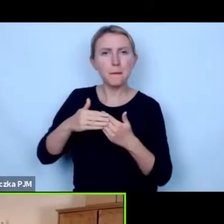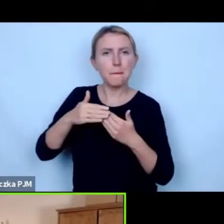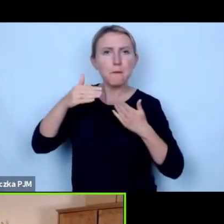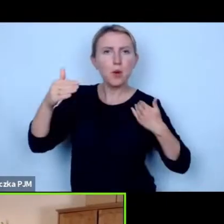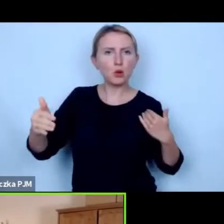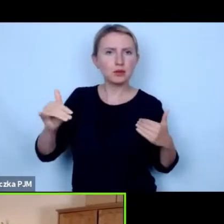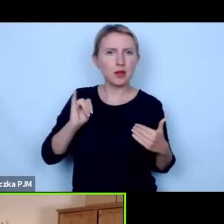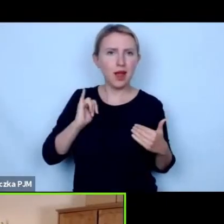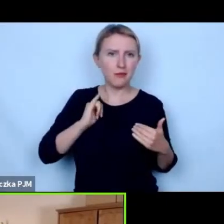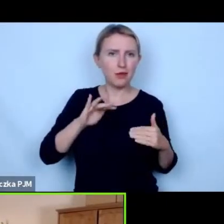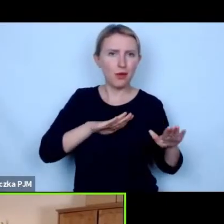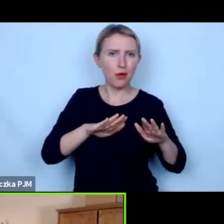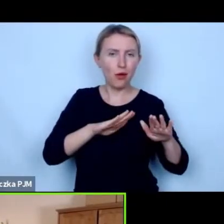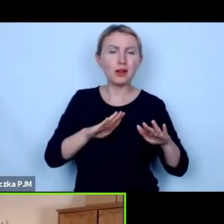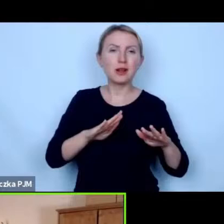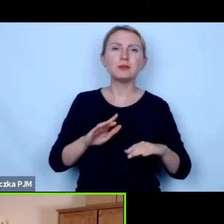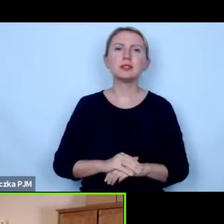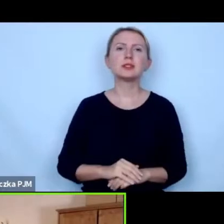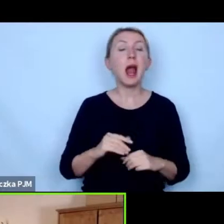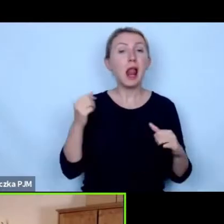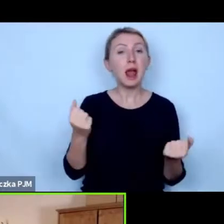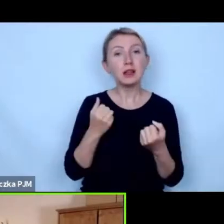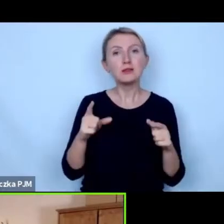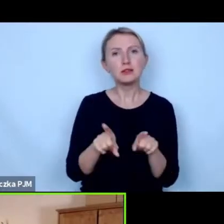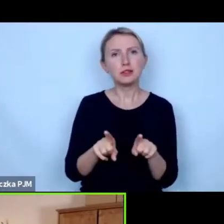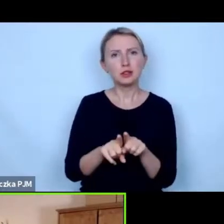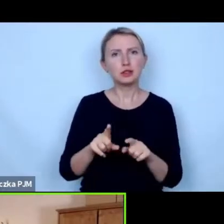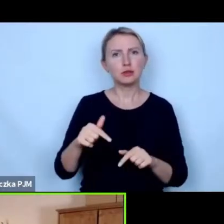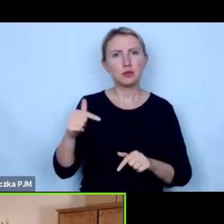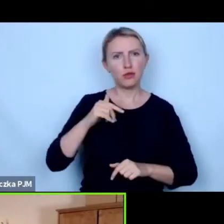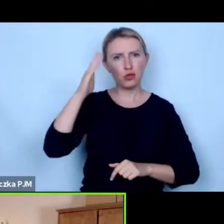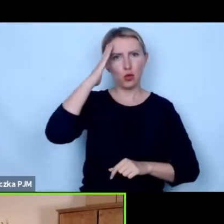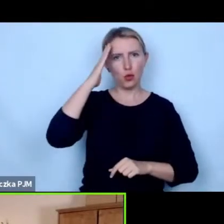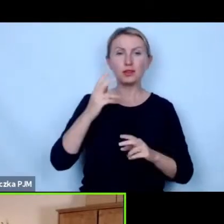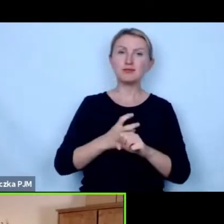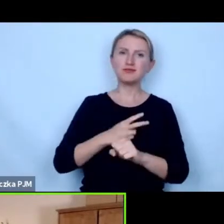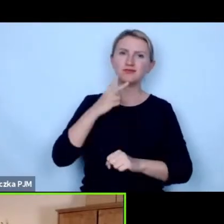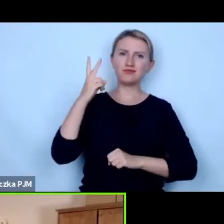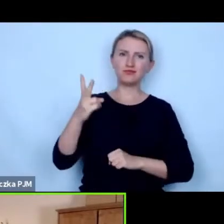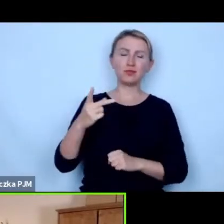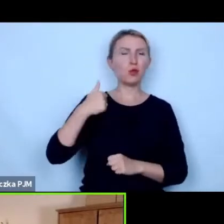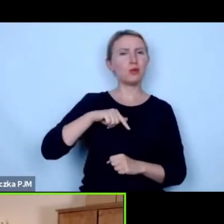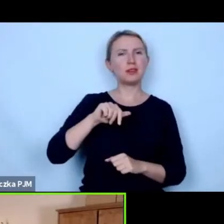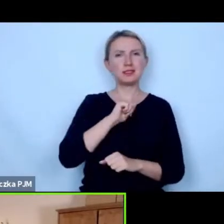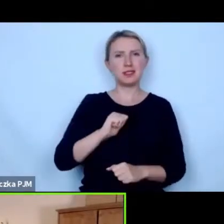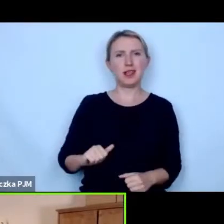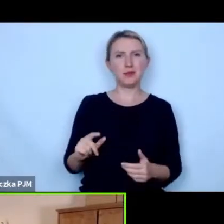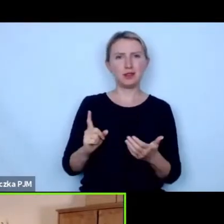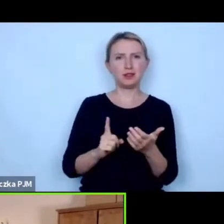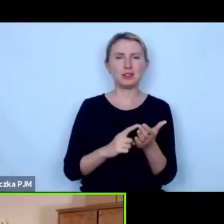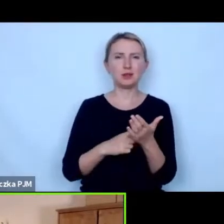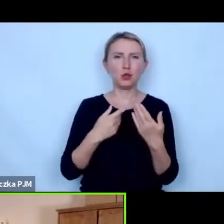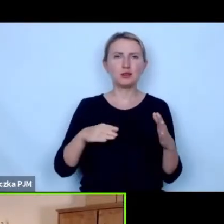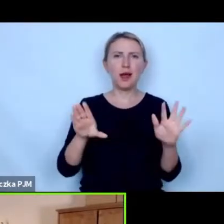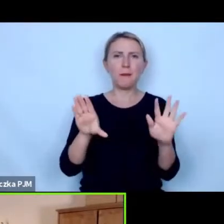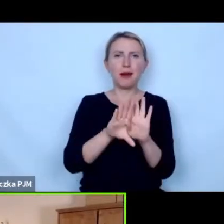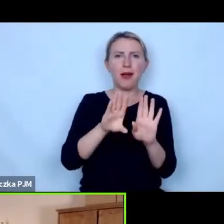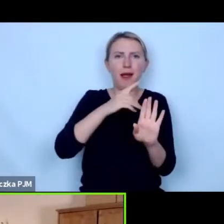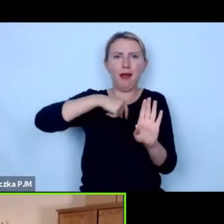same organizacje społecznej aktywiści też powinni umieć przekradać tę sferę ponieważ my sami często zamykamy się